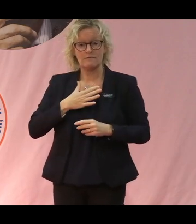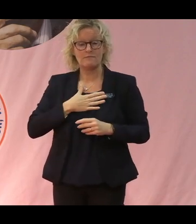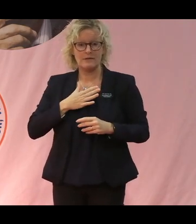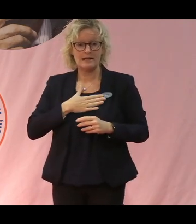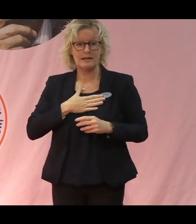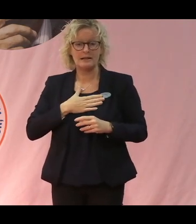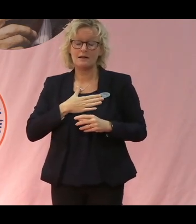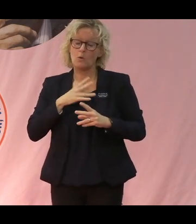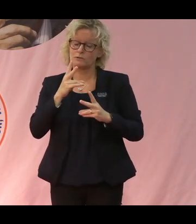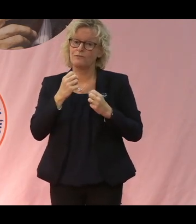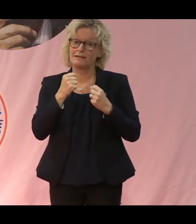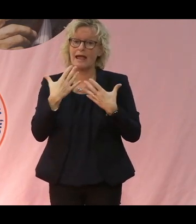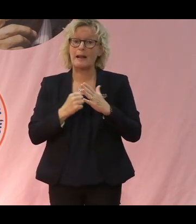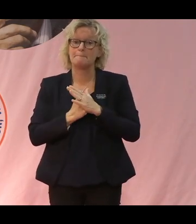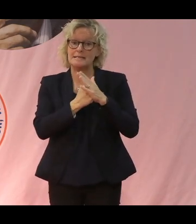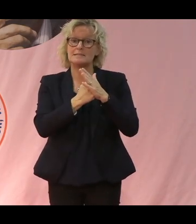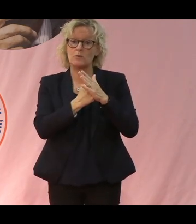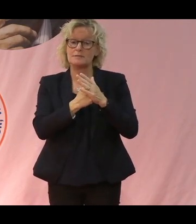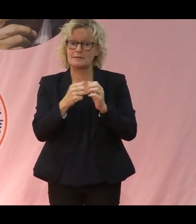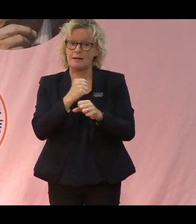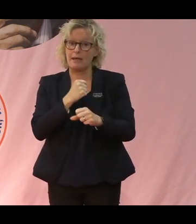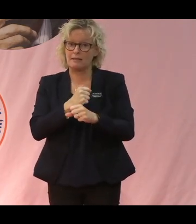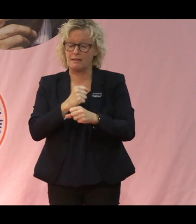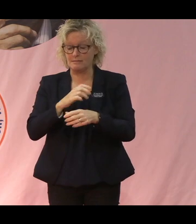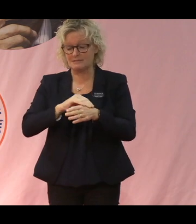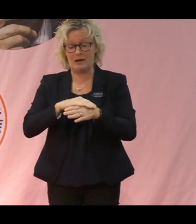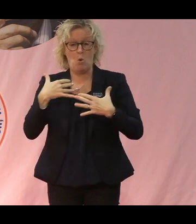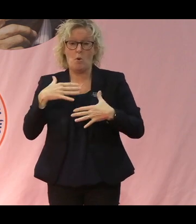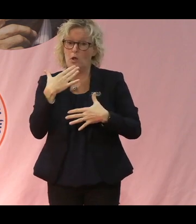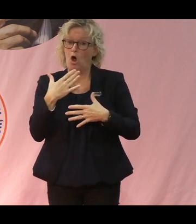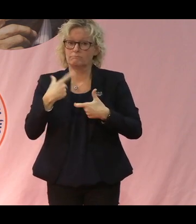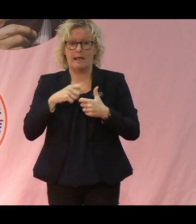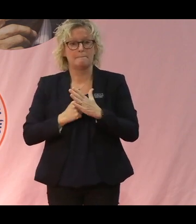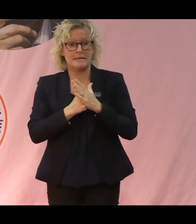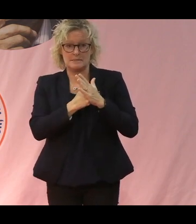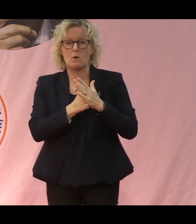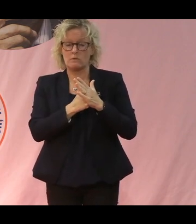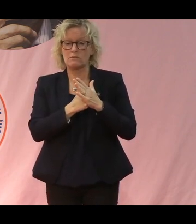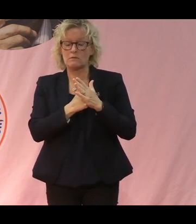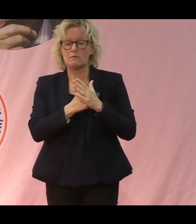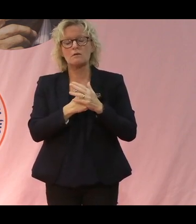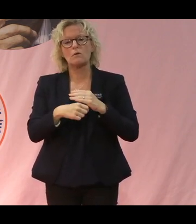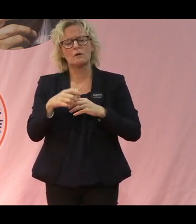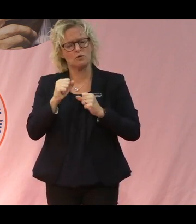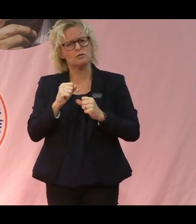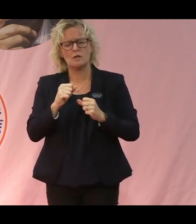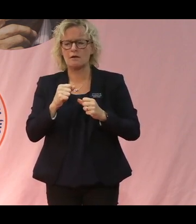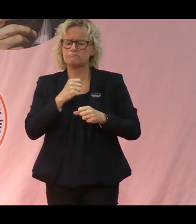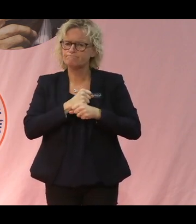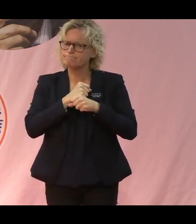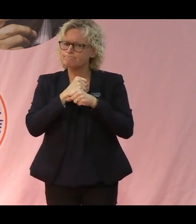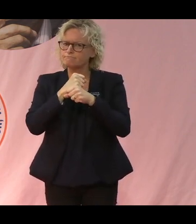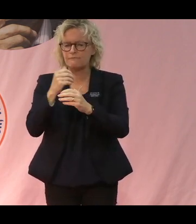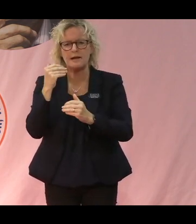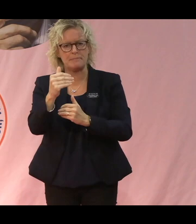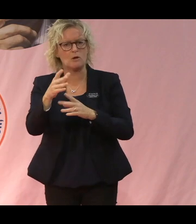biståndsarbete. Sverige gör ett fantastiskt jobb med biståndet och vi måste försöka upprätthålla det i framtiden också